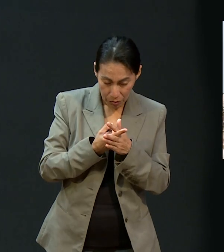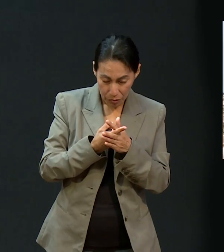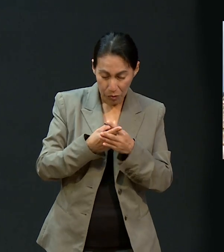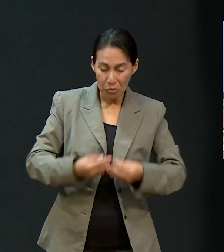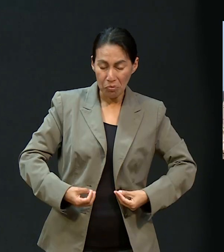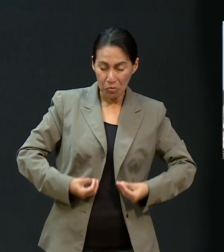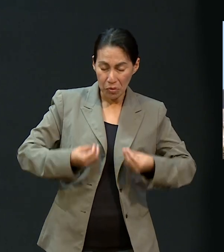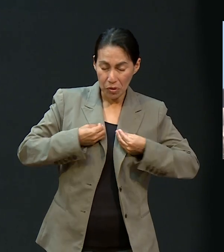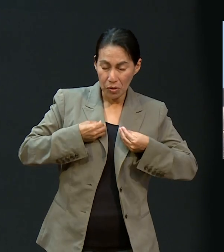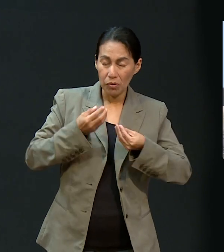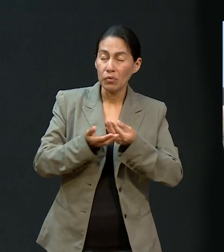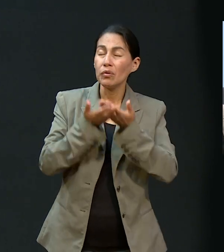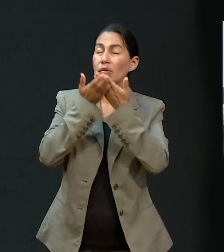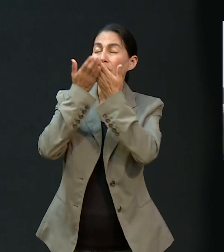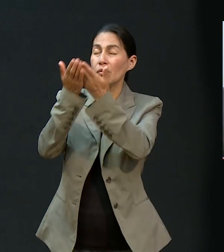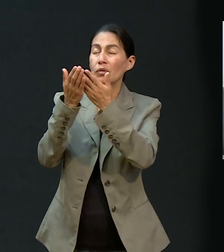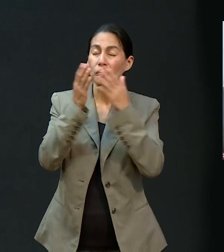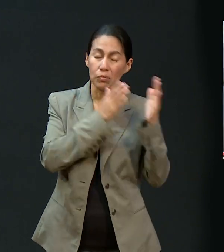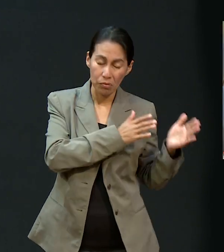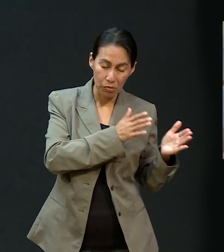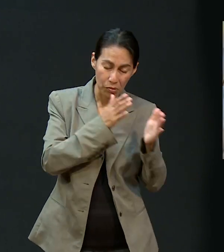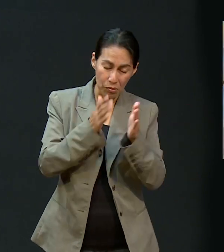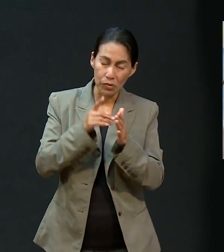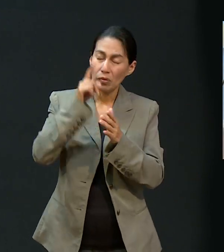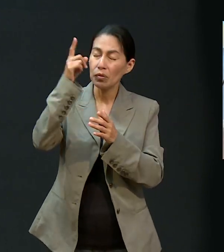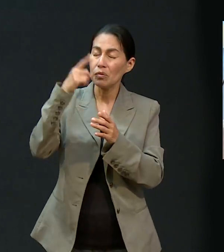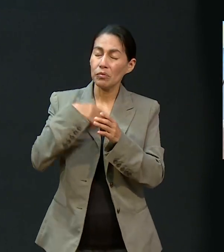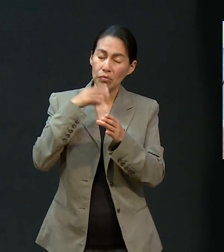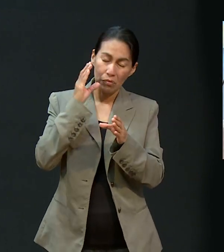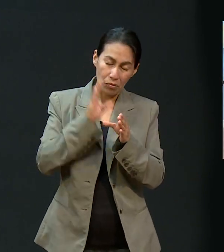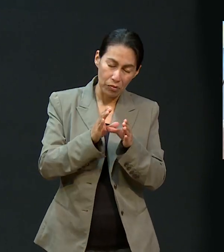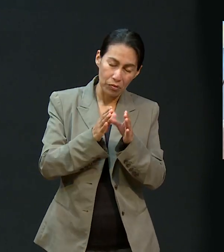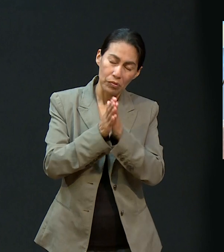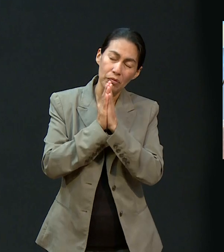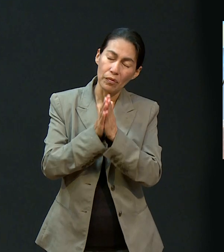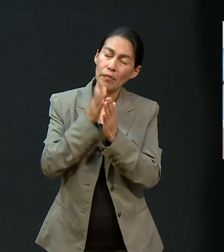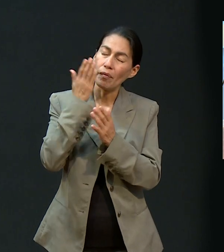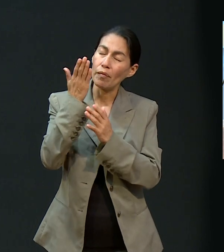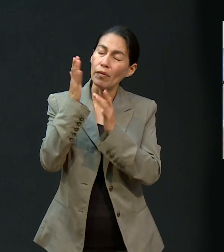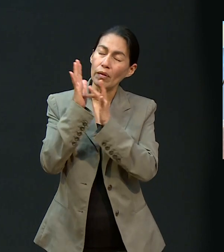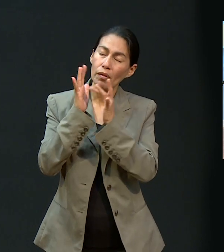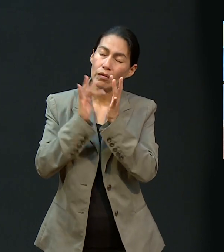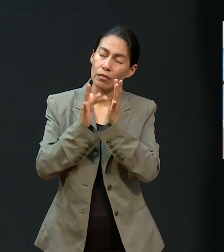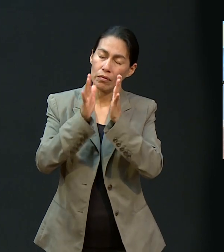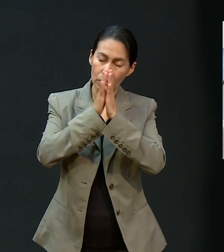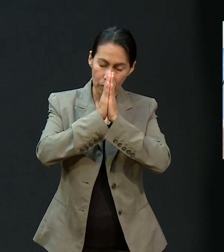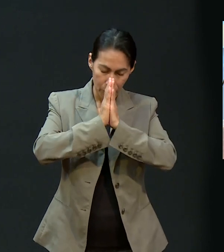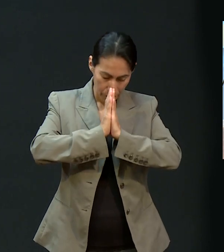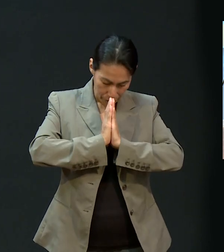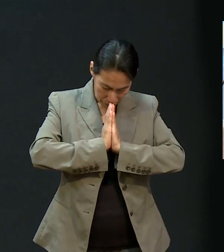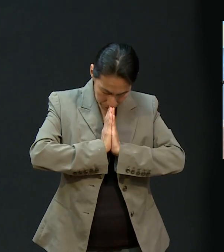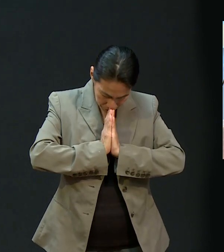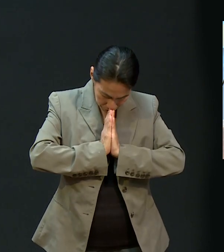puedan cumplirse en nosotros. Amén. Todos suplicamos en el amor de Jesús. Amén. Amén. Amén. Amén.